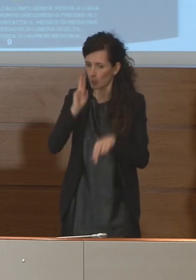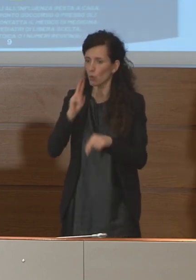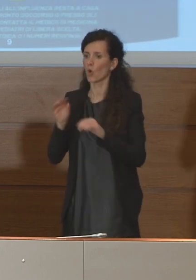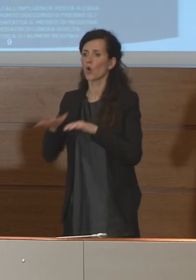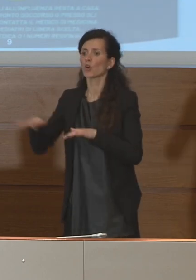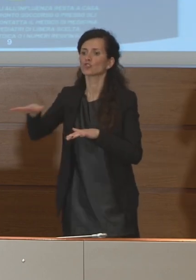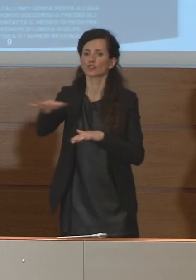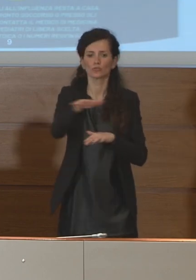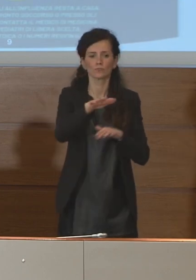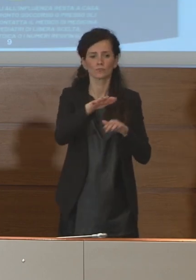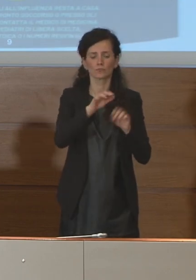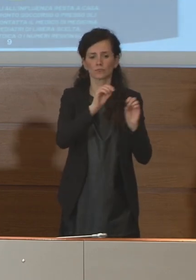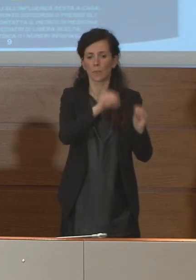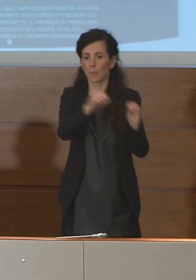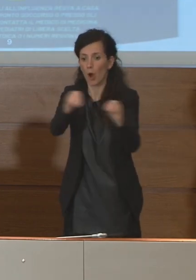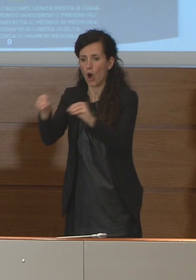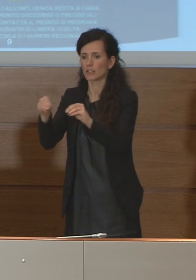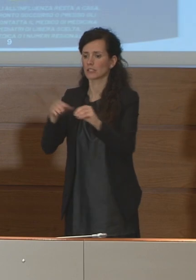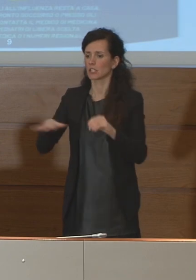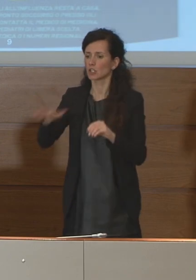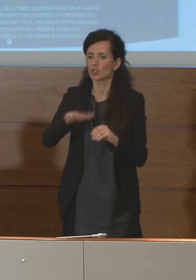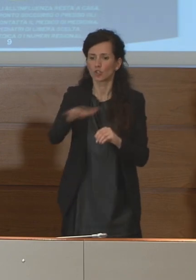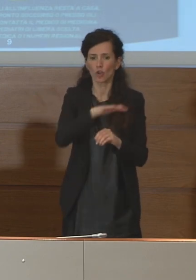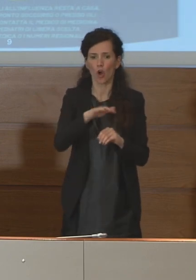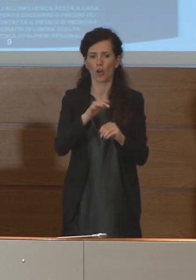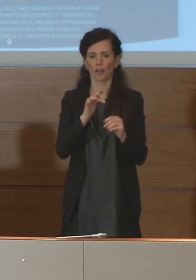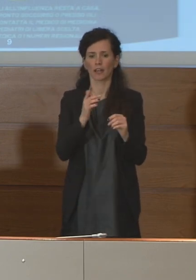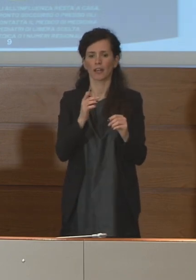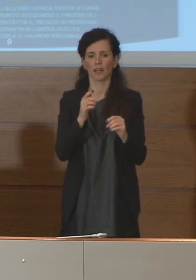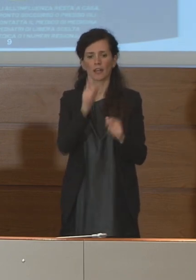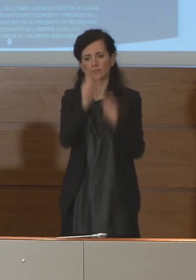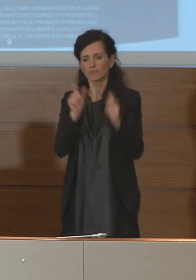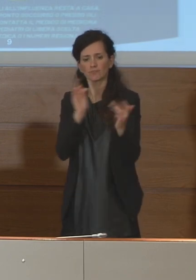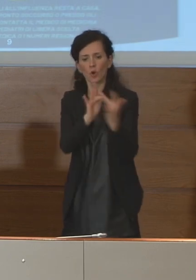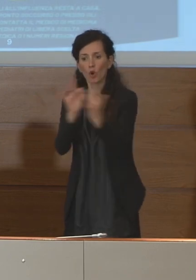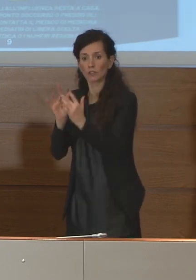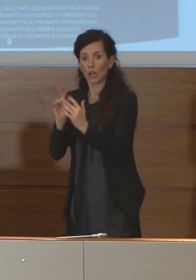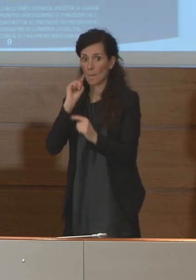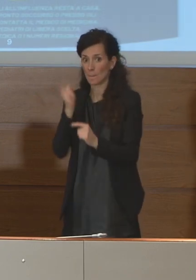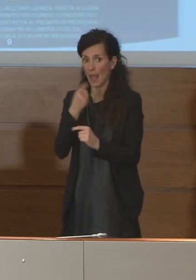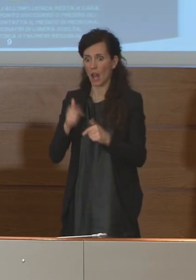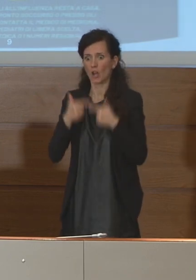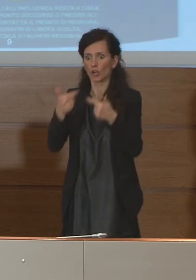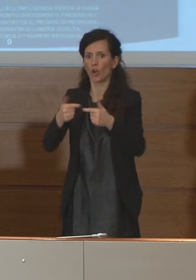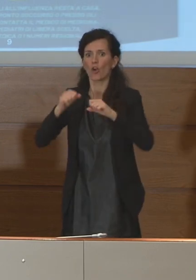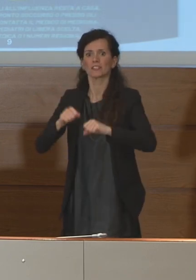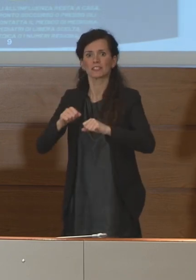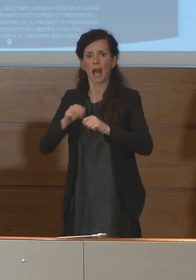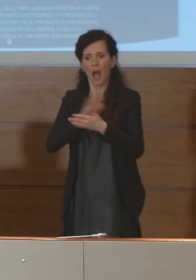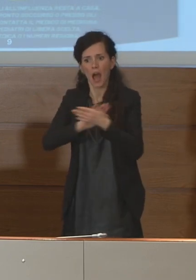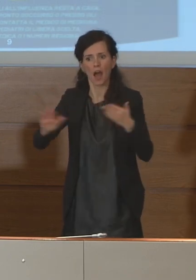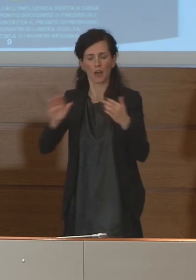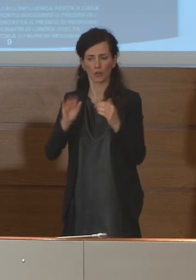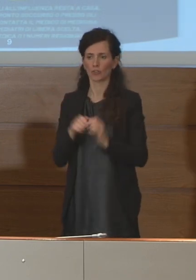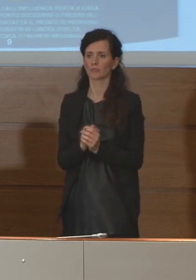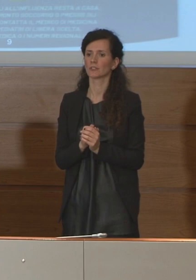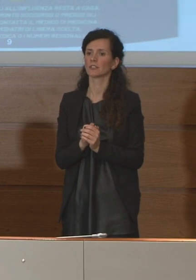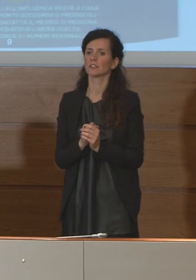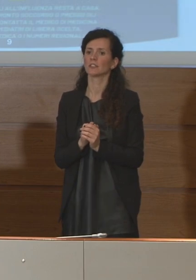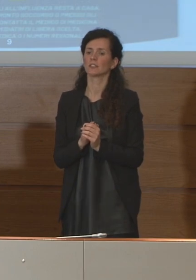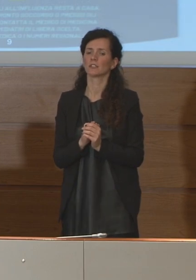contagio perché non era chiaro forse me lo sono perso io grazie allora novità su questo